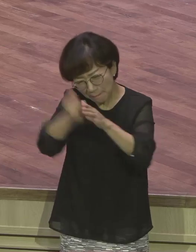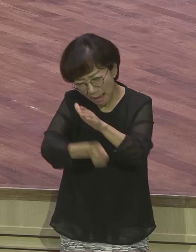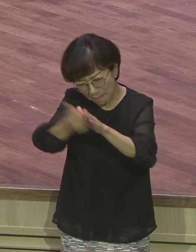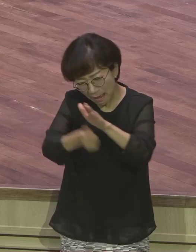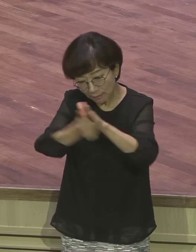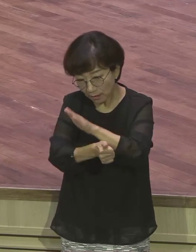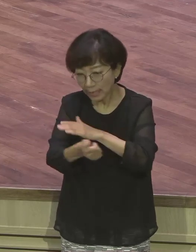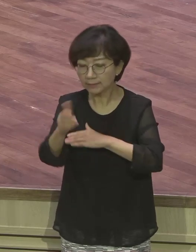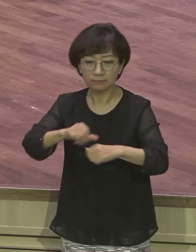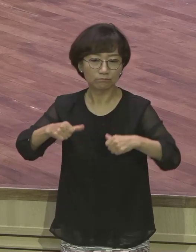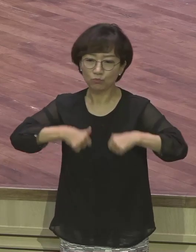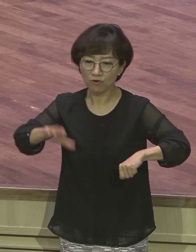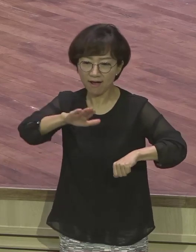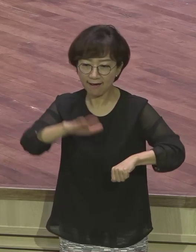이 아내의 격려가 아주 중요하거든요.